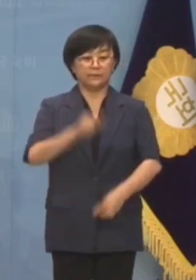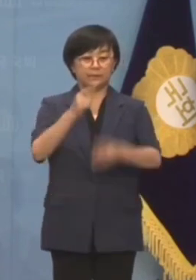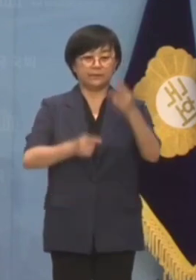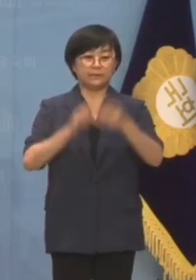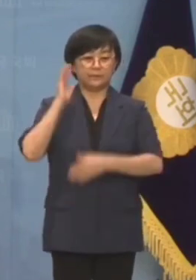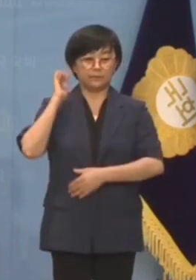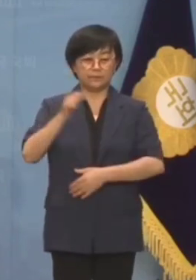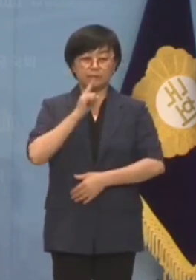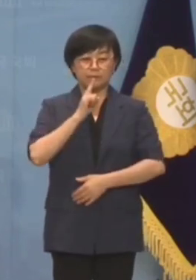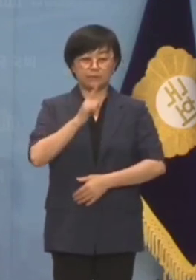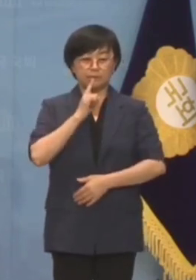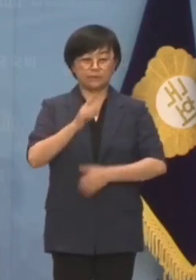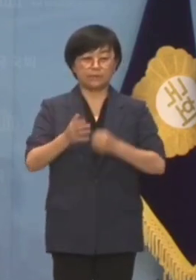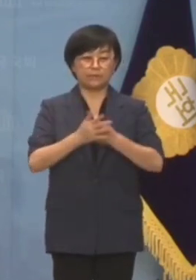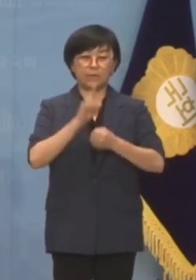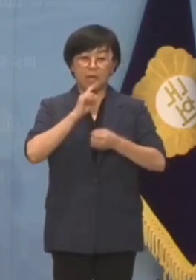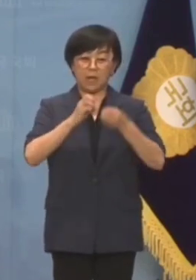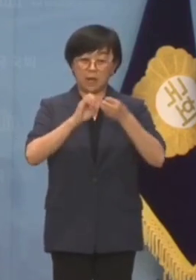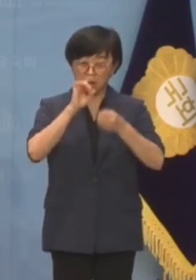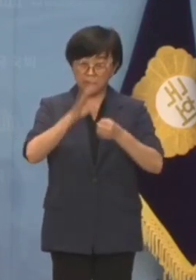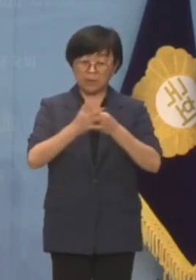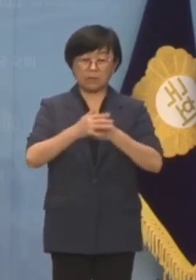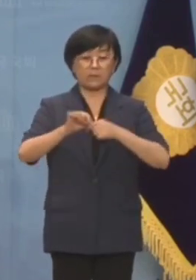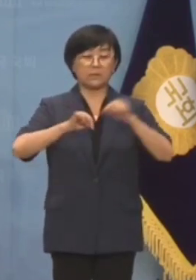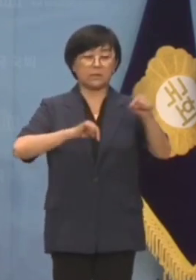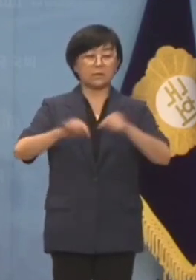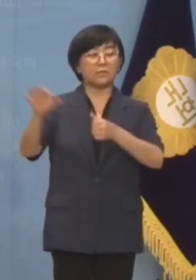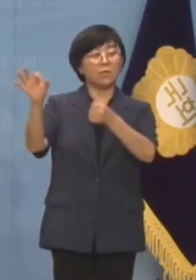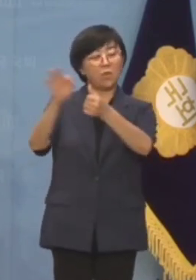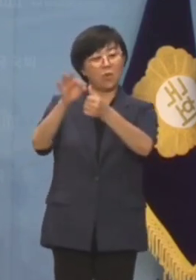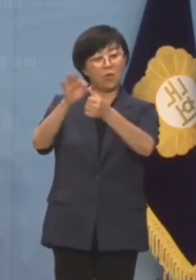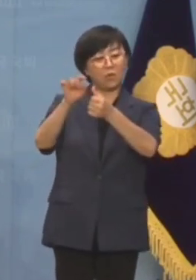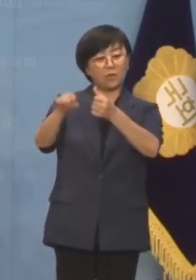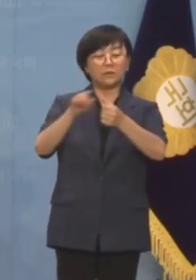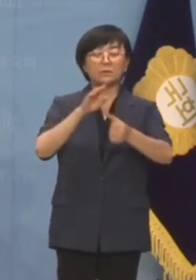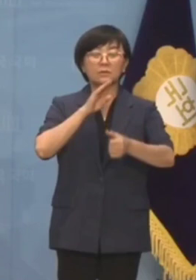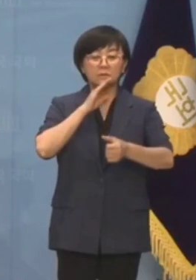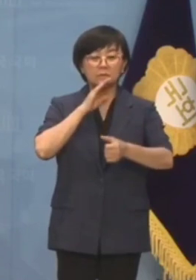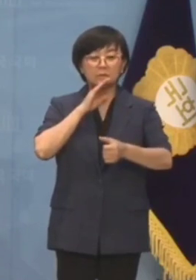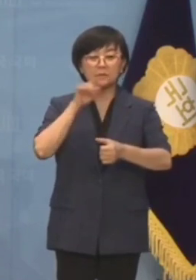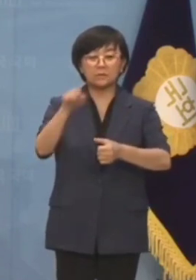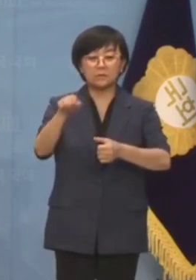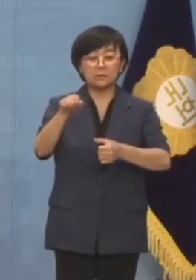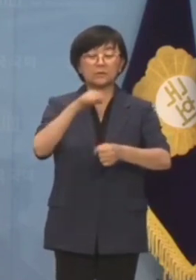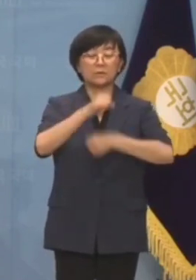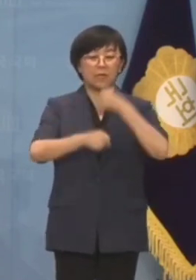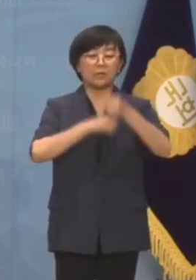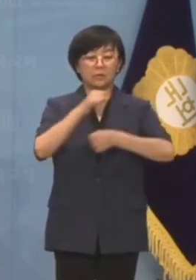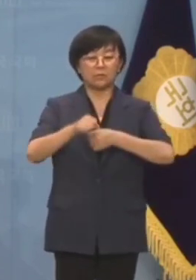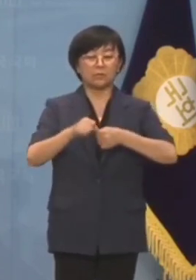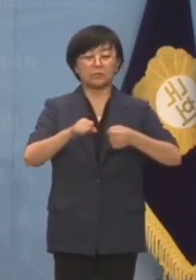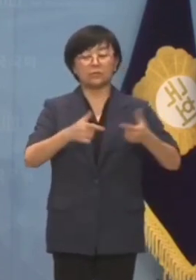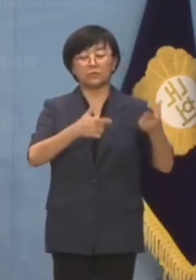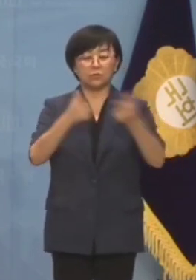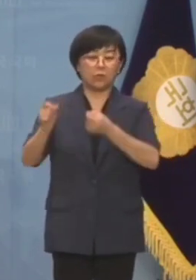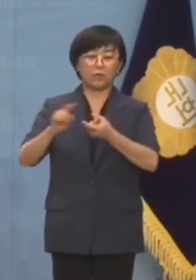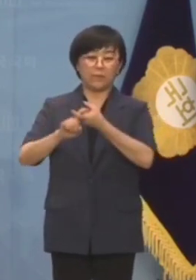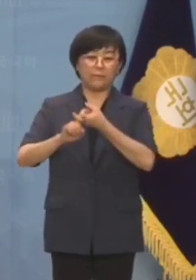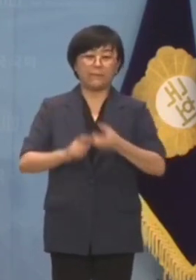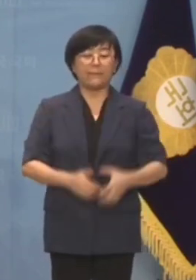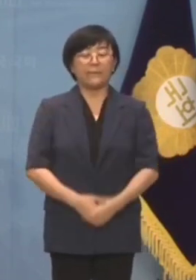대통령이 말한 말도 안 되는 정치 보조금을 받는 세력의 실체가 바로 자유총연맹입니다.